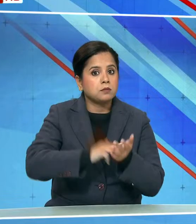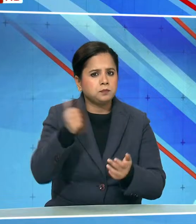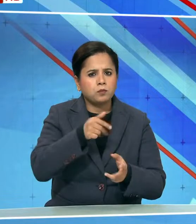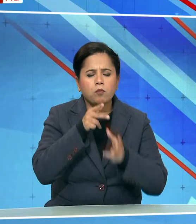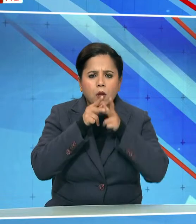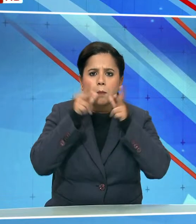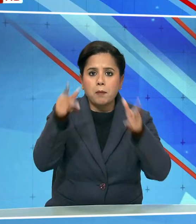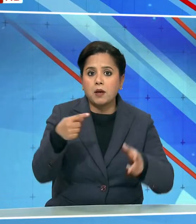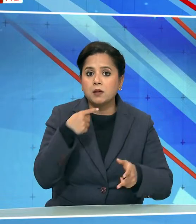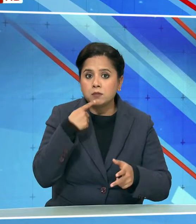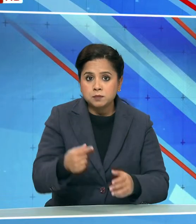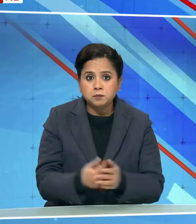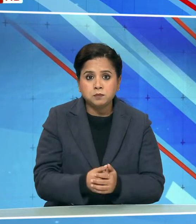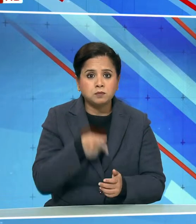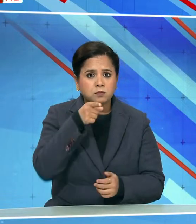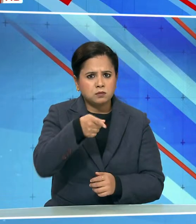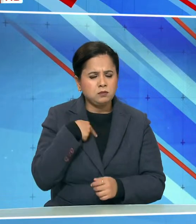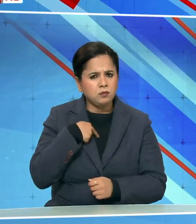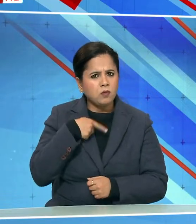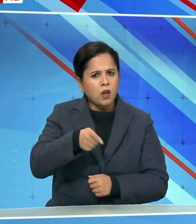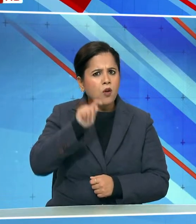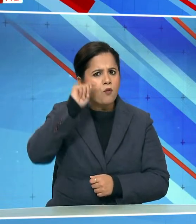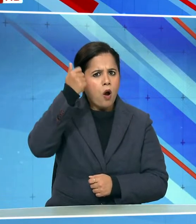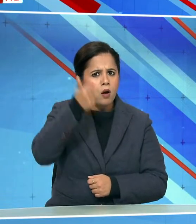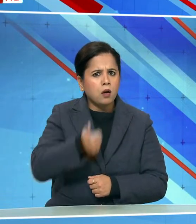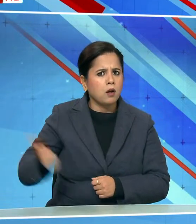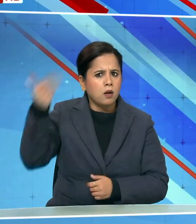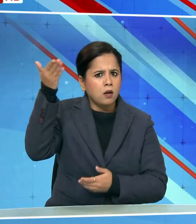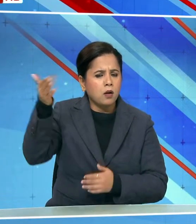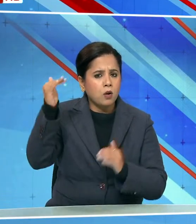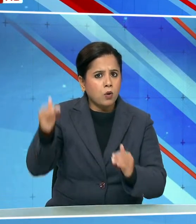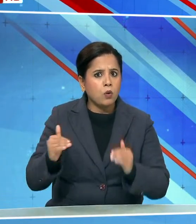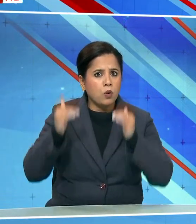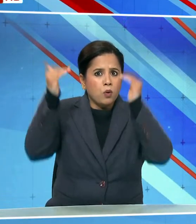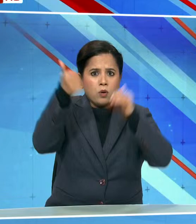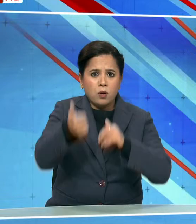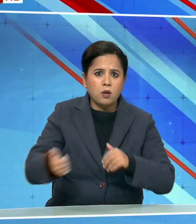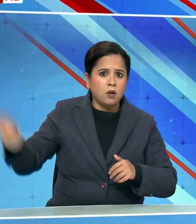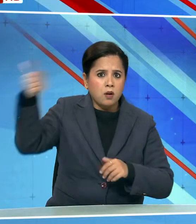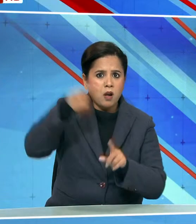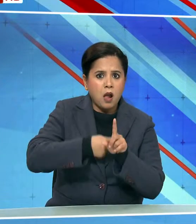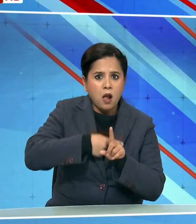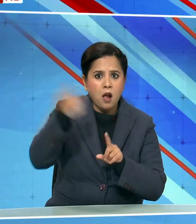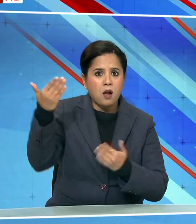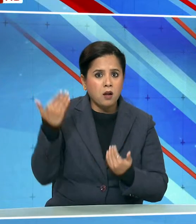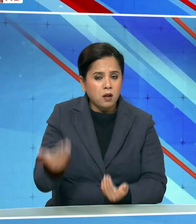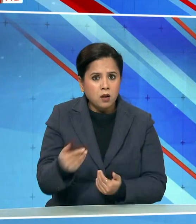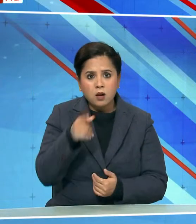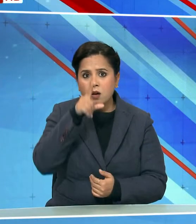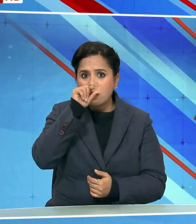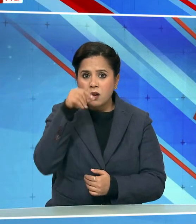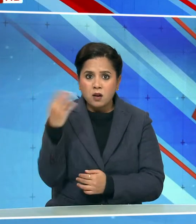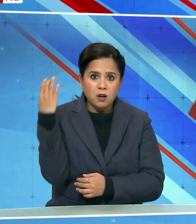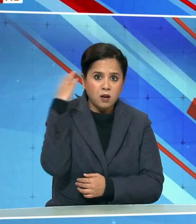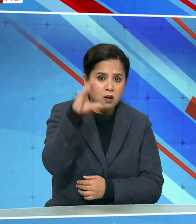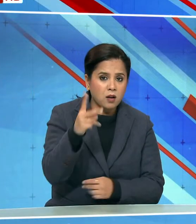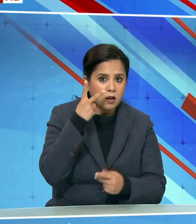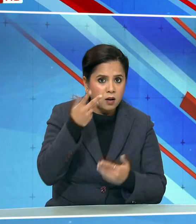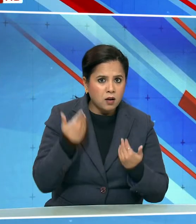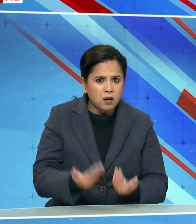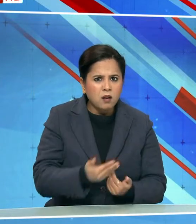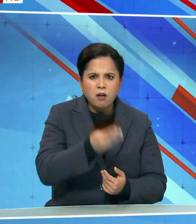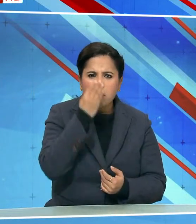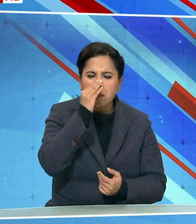बयान में कहा कि उसे विदेशी नेताओं और उच्च पदस्थ व्यक्तियों के खलाफ सोशल मीडिया प्लैटफॉर्म पर